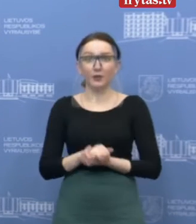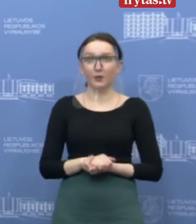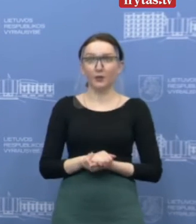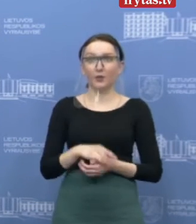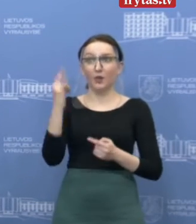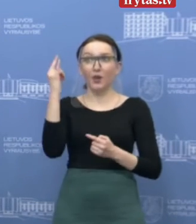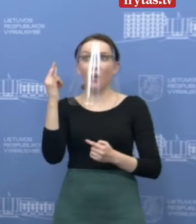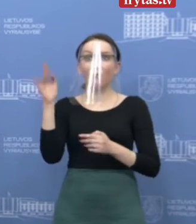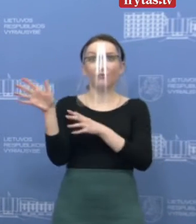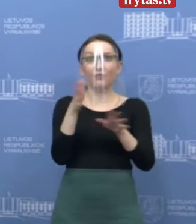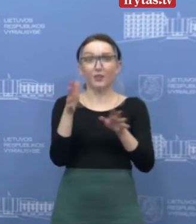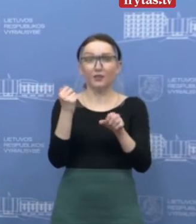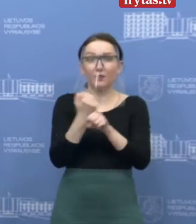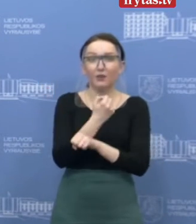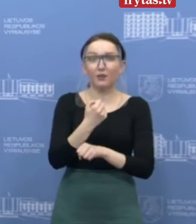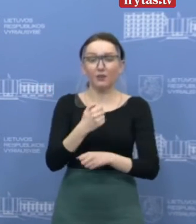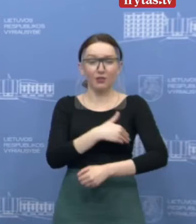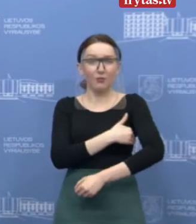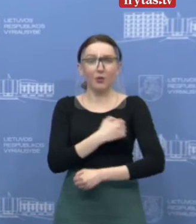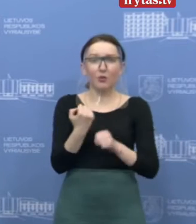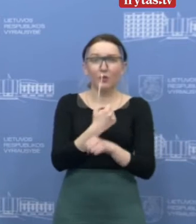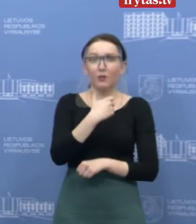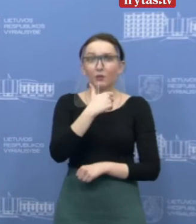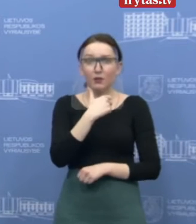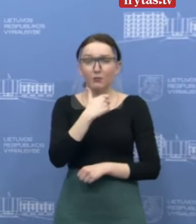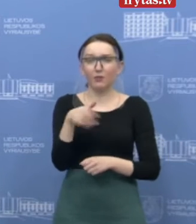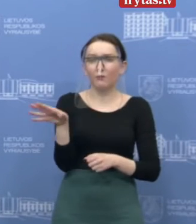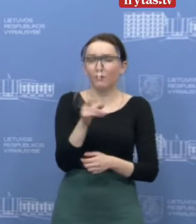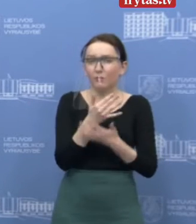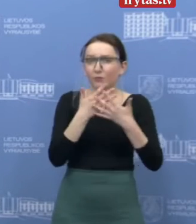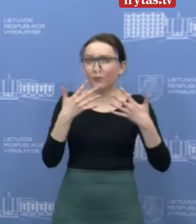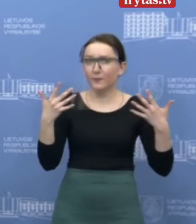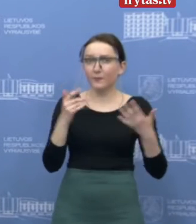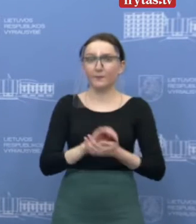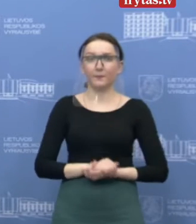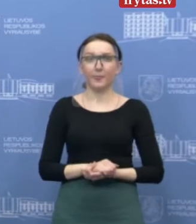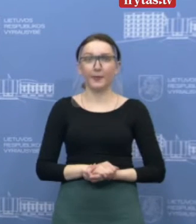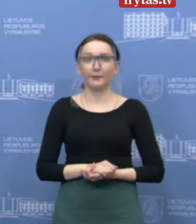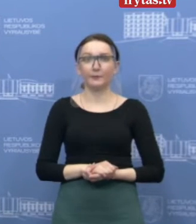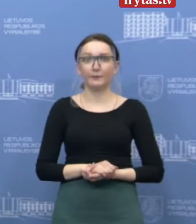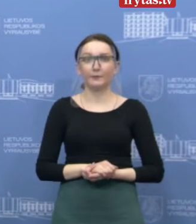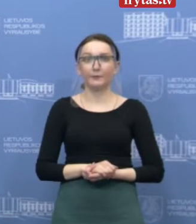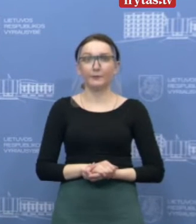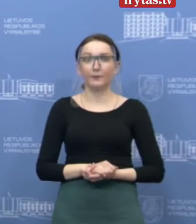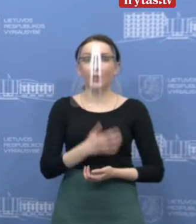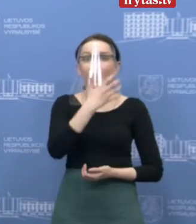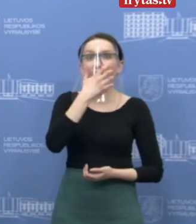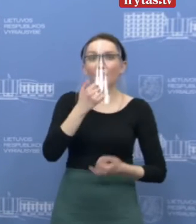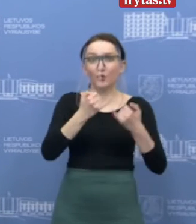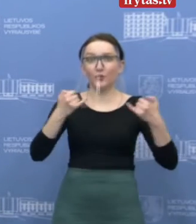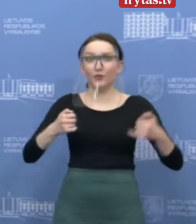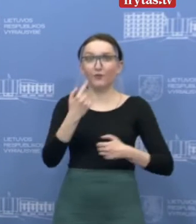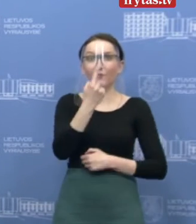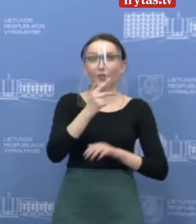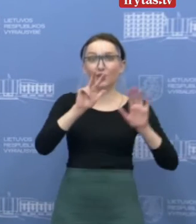vedinti kambarius, stebėti savo kūno temperatūrą ir panašiai. Taigi, karštosios linijos